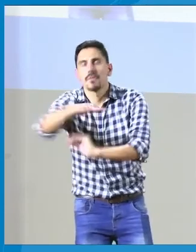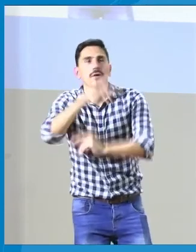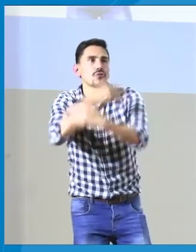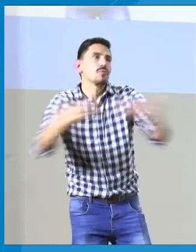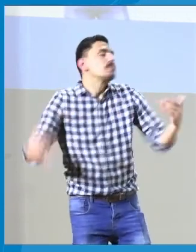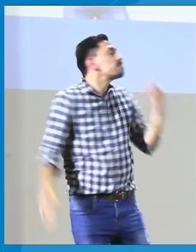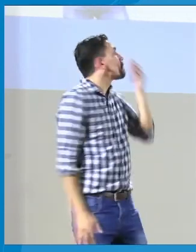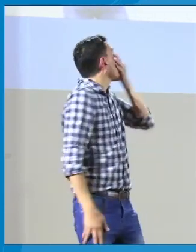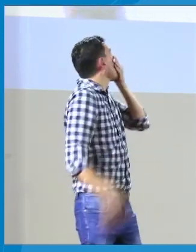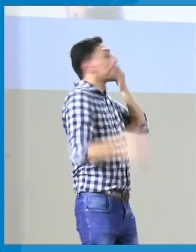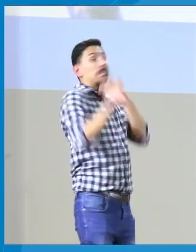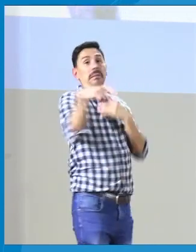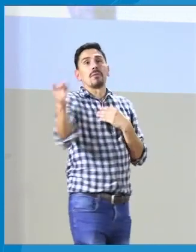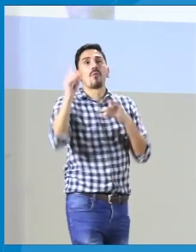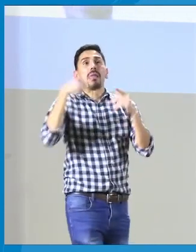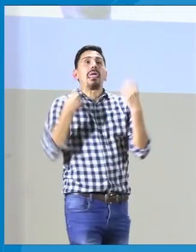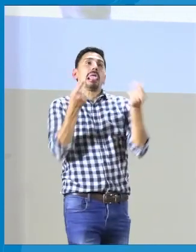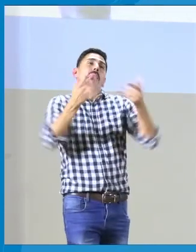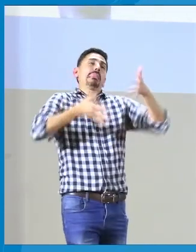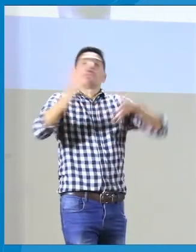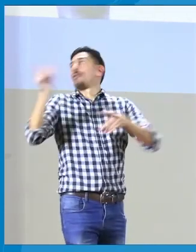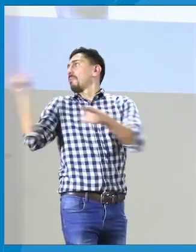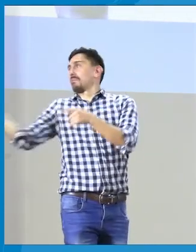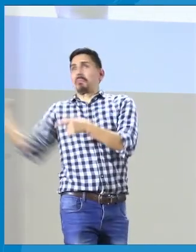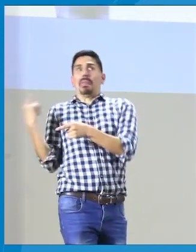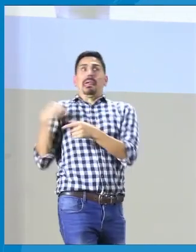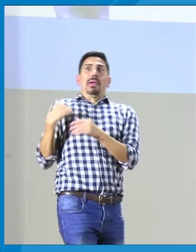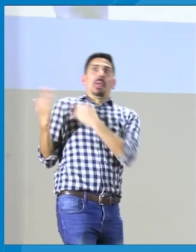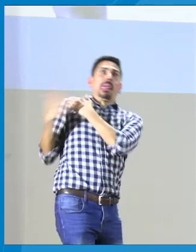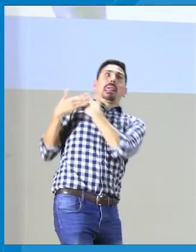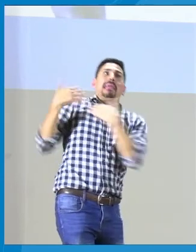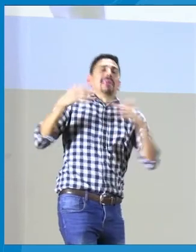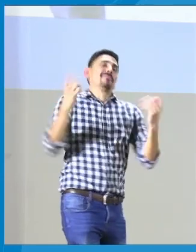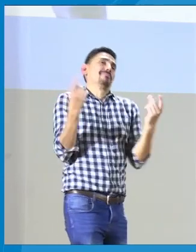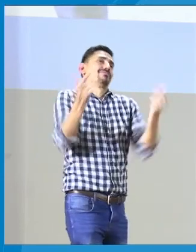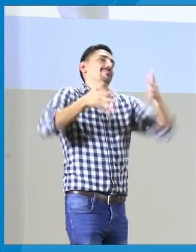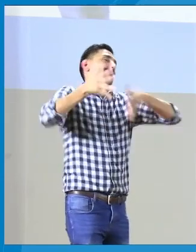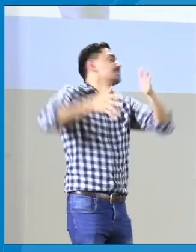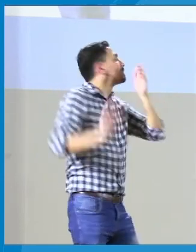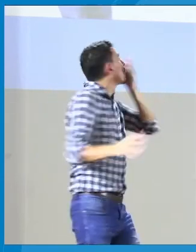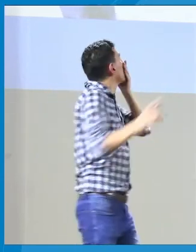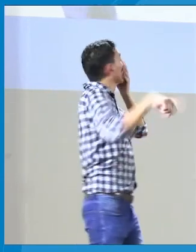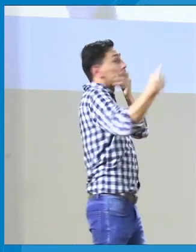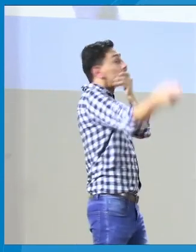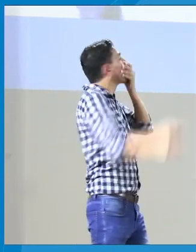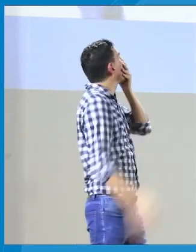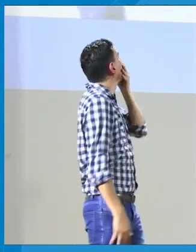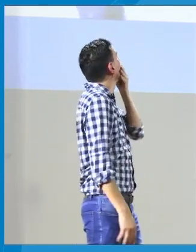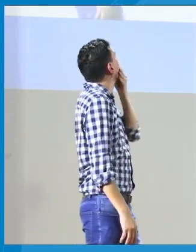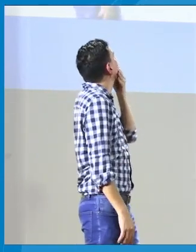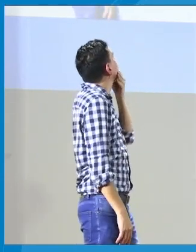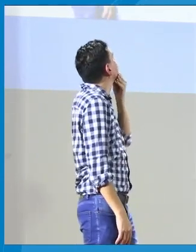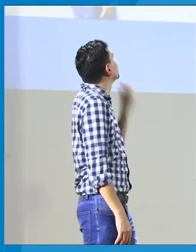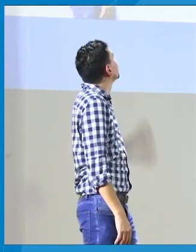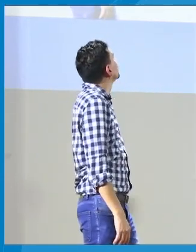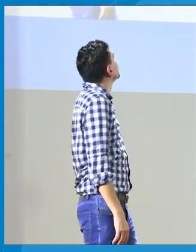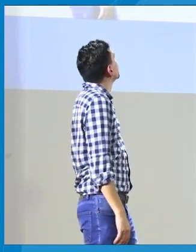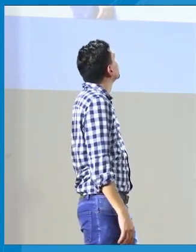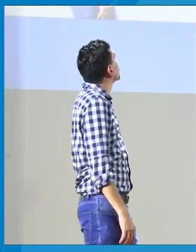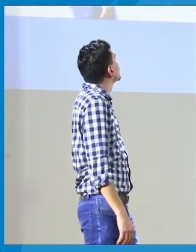didácticas y en los espacios educativos de los niños sordos. Bueno, ya tengo aquí a las personas moderadas y pues me están diciendo que